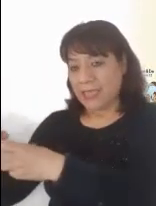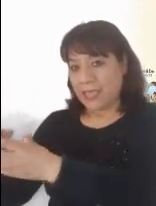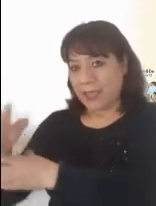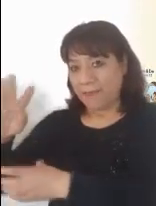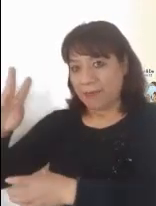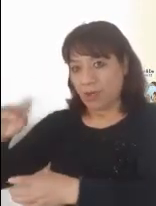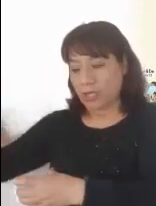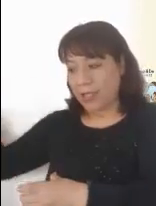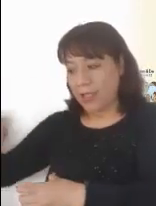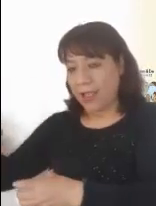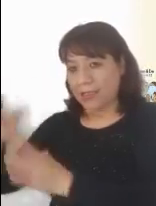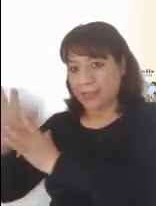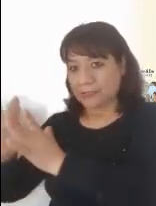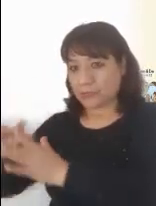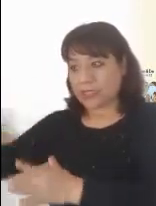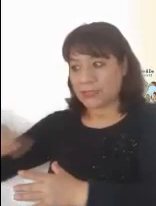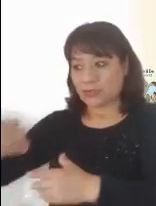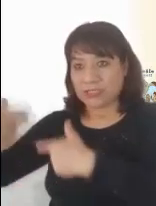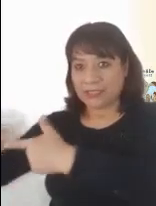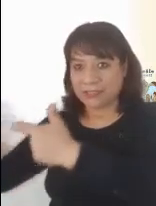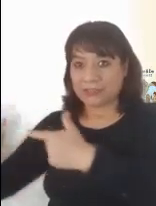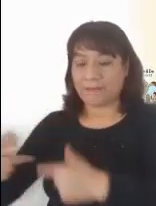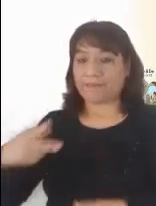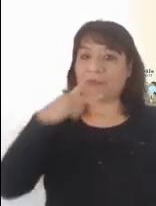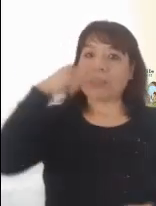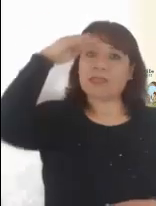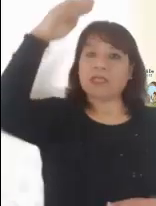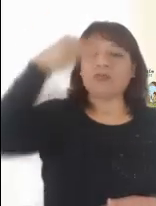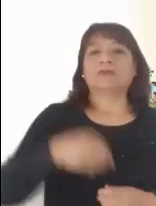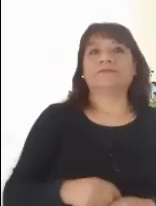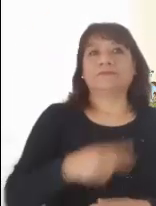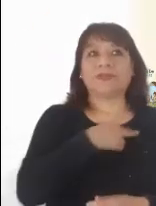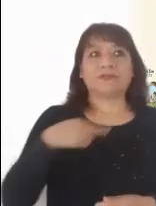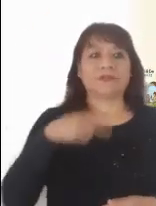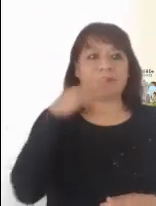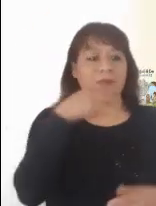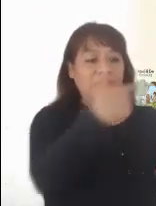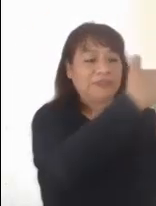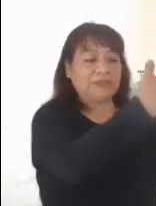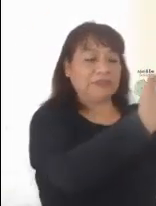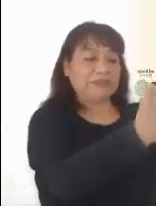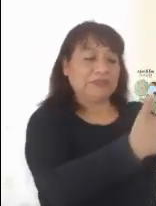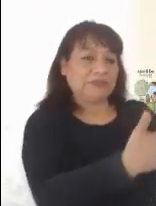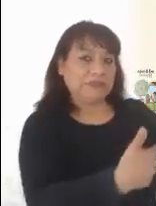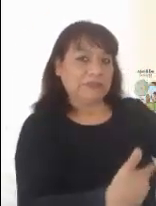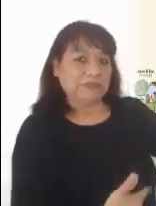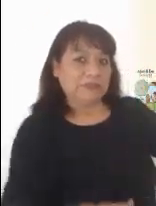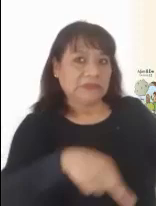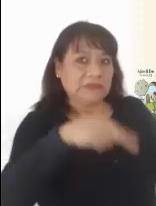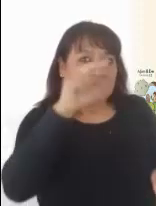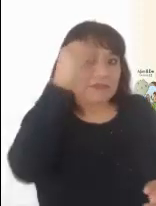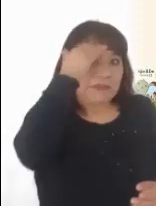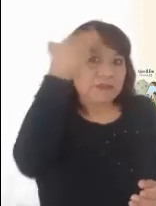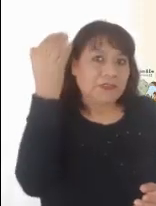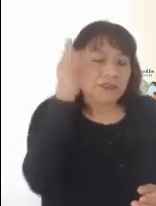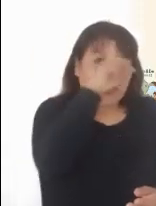Palabra del Señor. ¿Nos han cansado las largas listas de nombres desconocidos y difíciles para nuestra mentalidad?